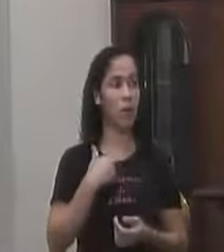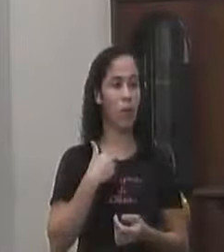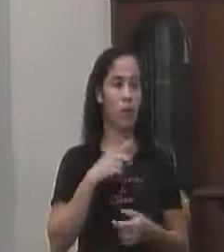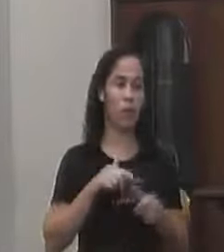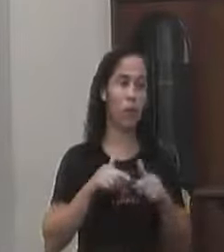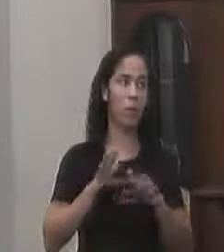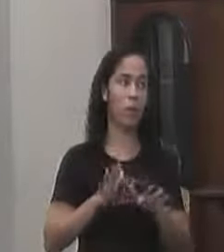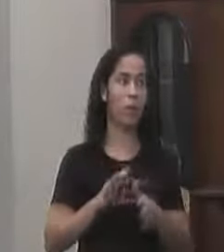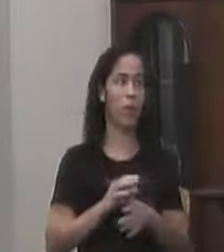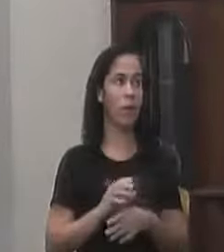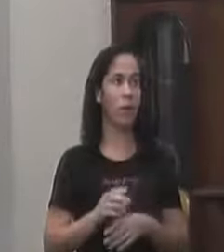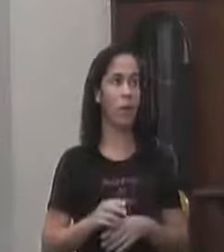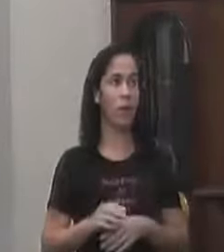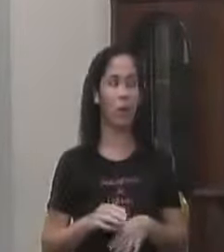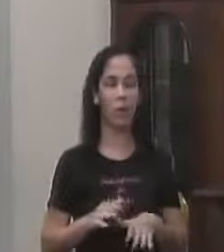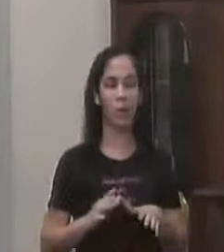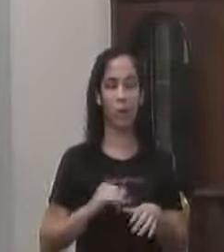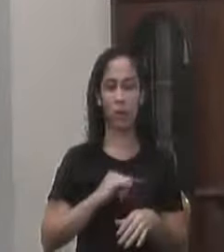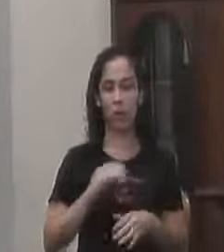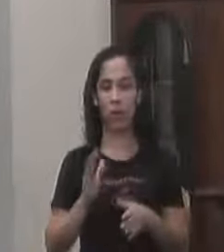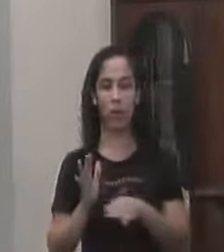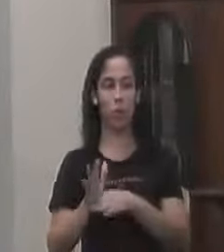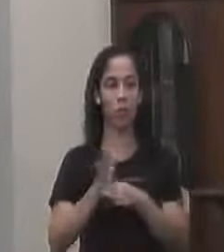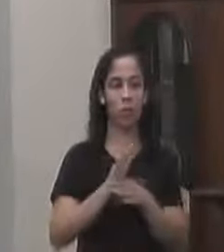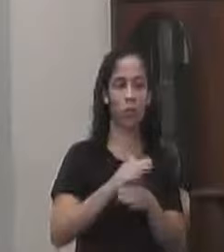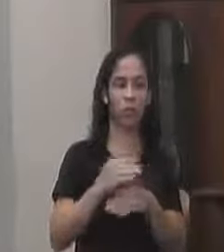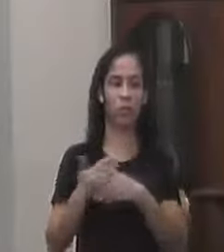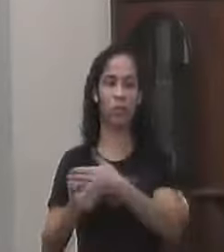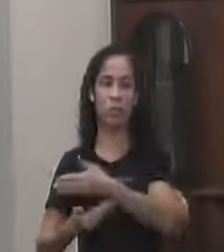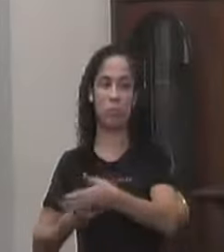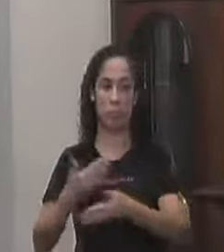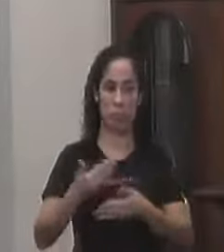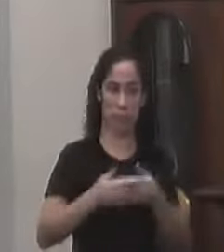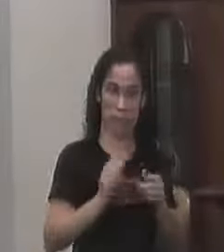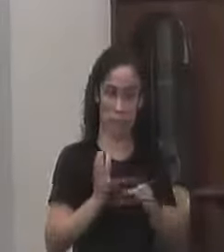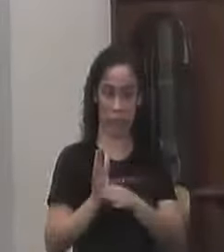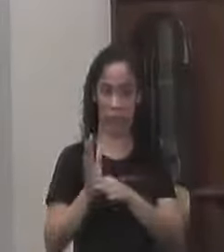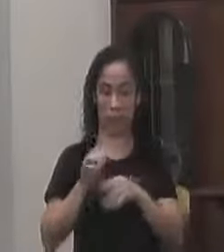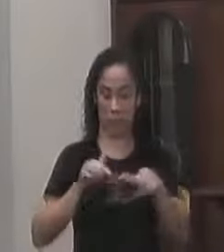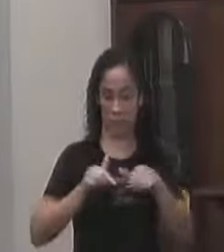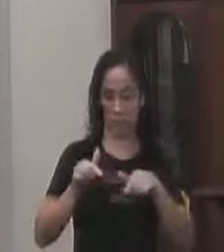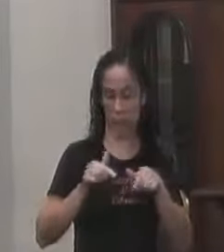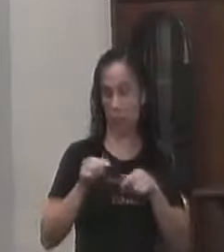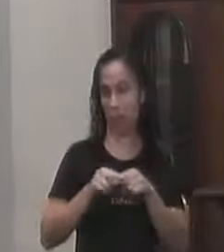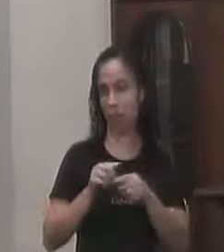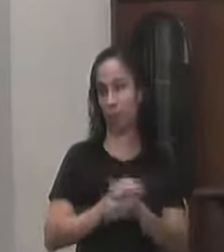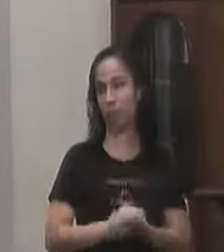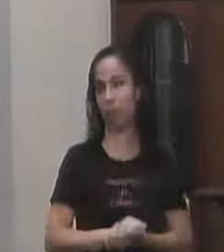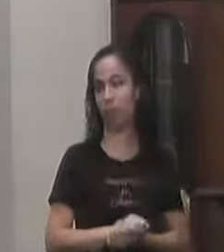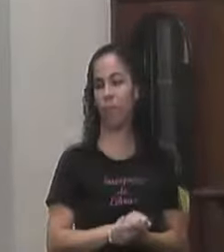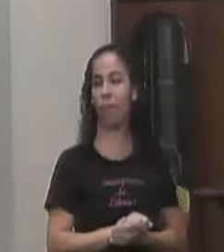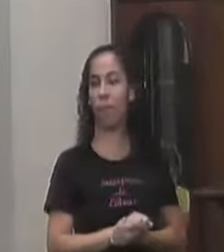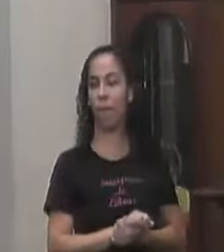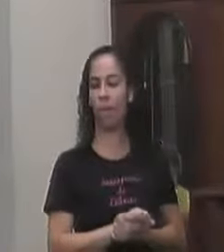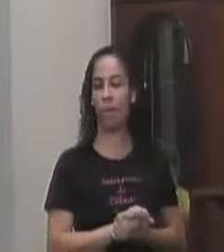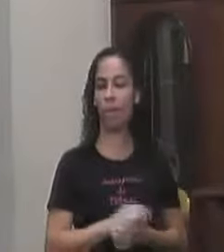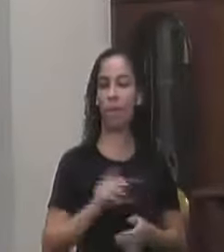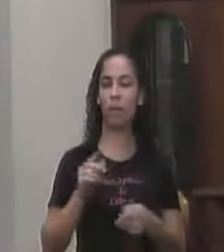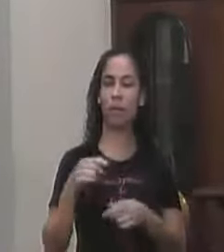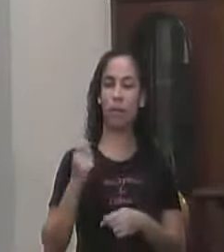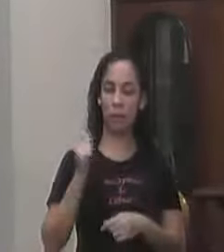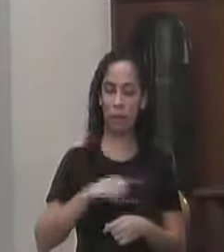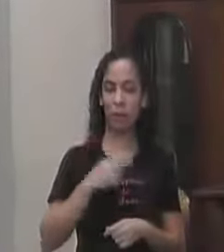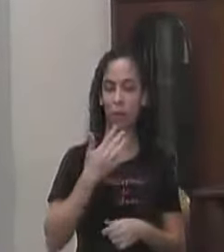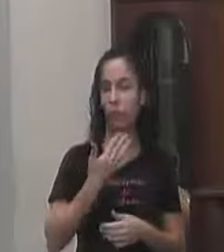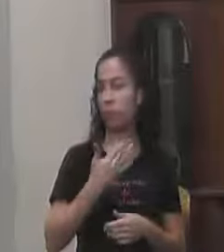Trabalhar Mas no intuito De colaboração Ele vai lá E tem ajudado